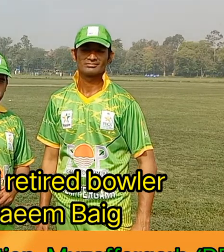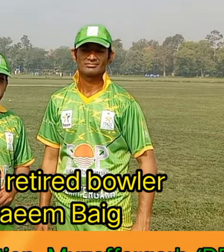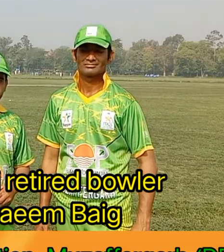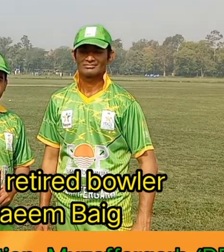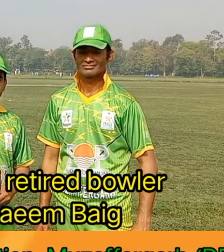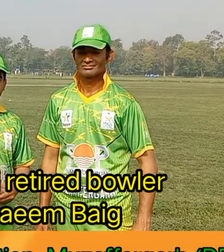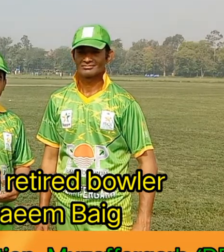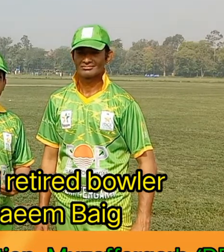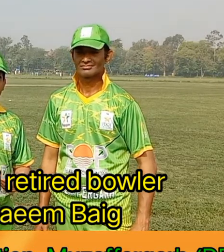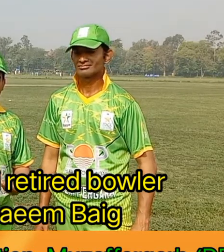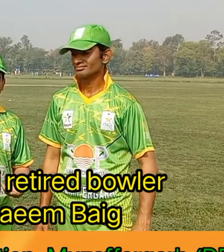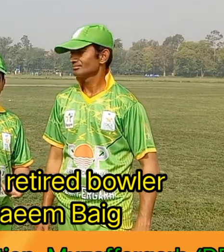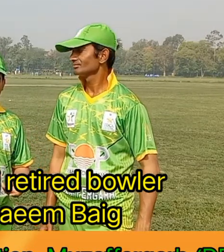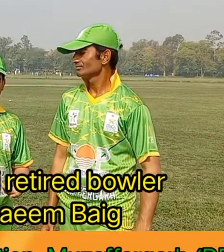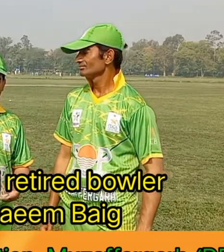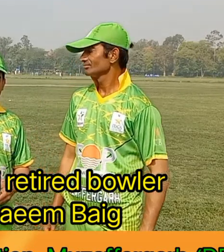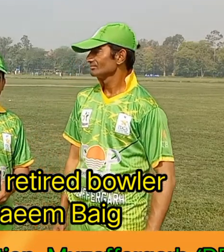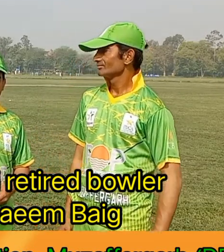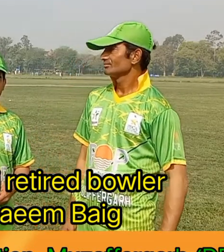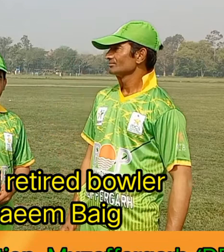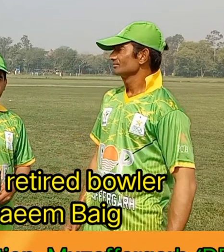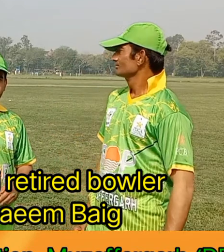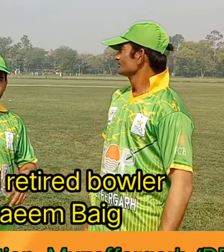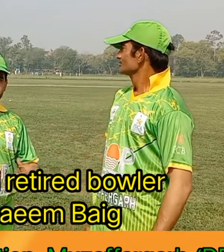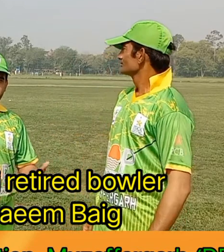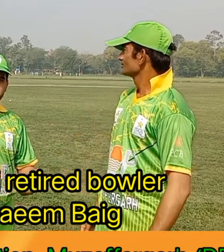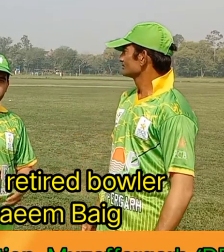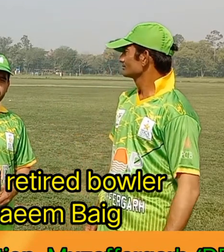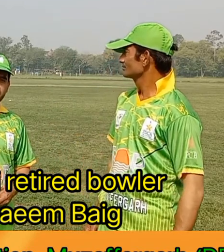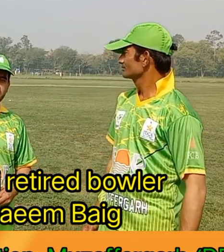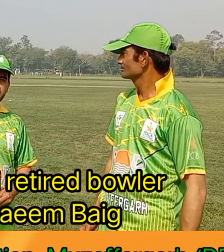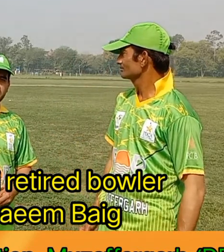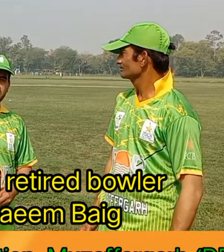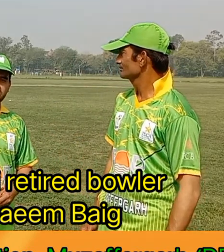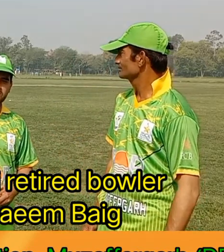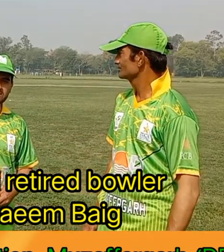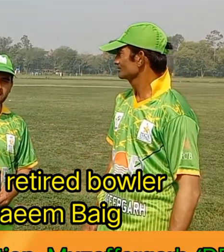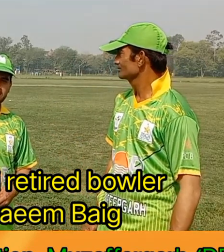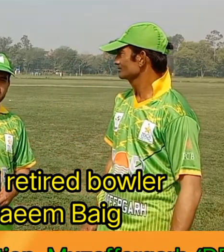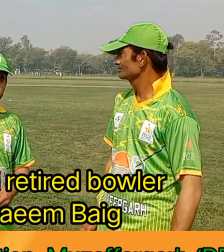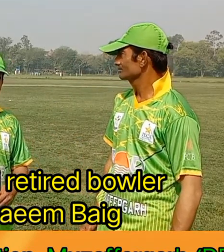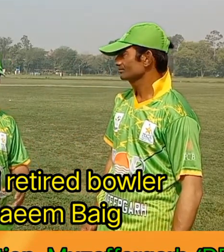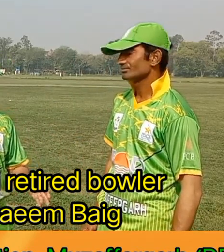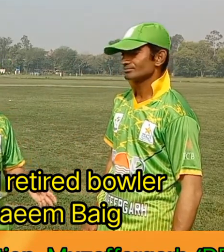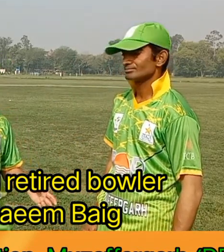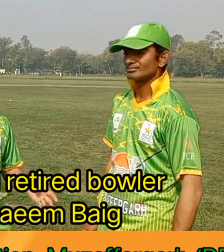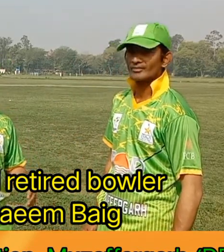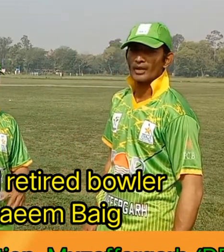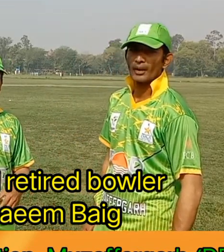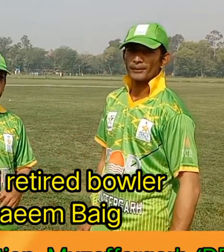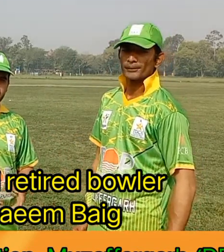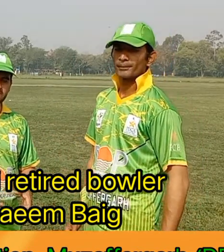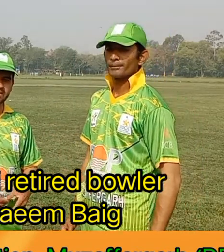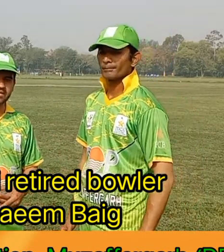رہے ہیں تو یہ اپنے تاثرات پیش کریں گے میں بتاتا چلوں کہ دو ہزار ساتھ سے لے کر آج تک انہوں نے